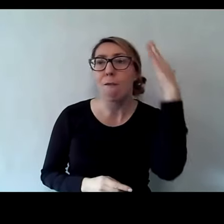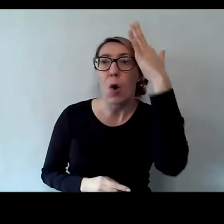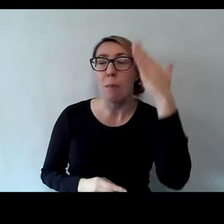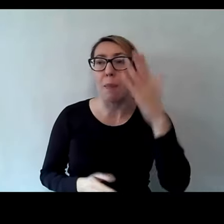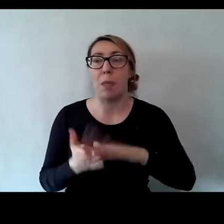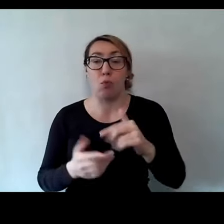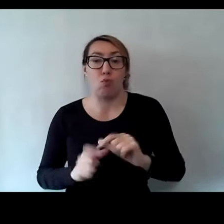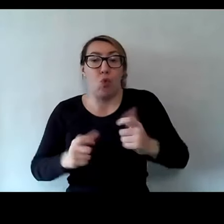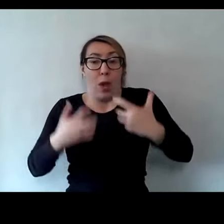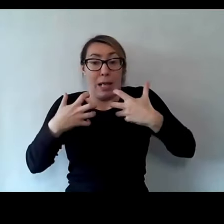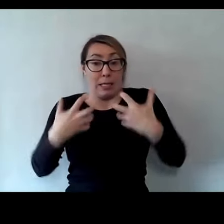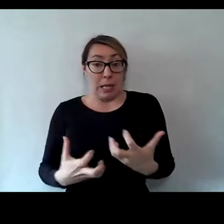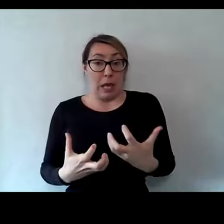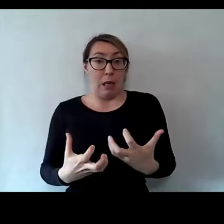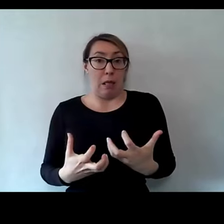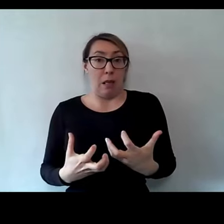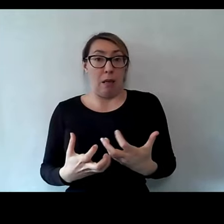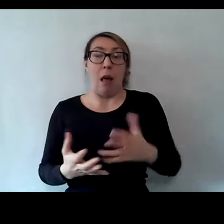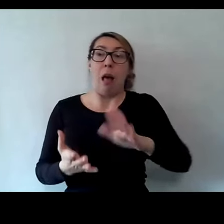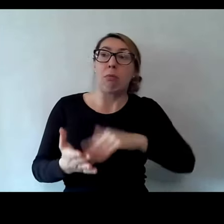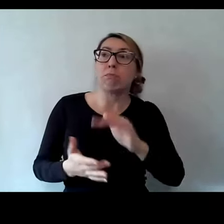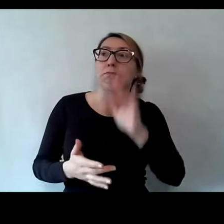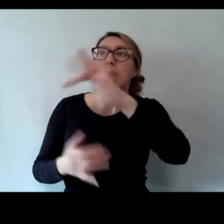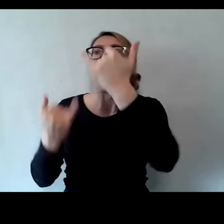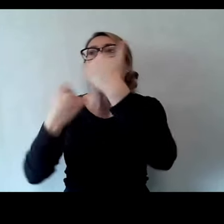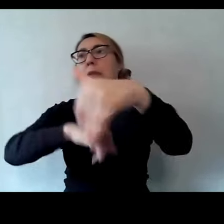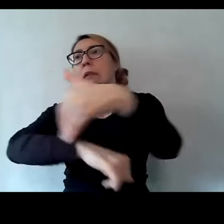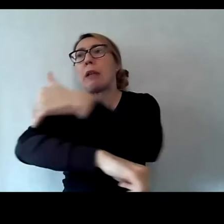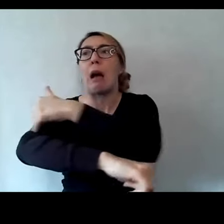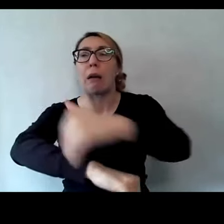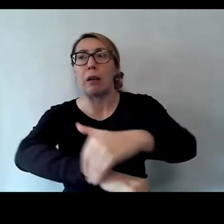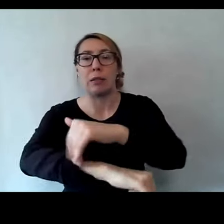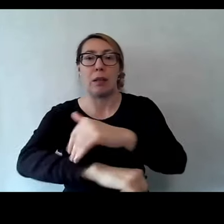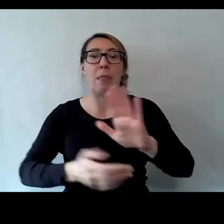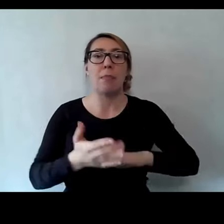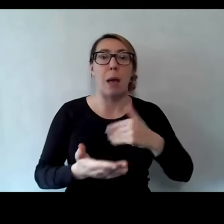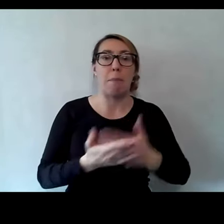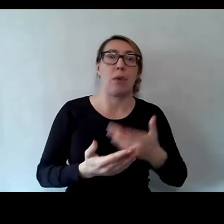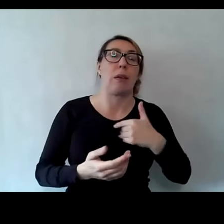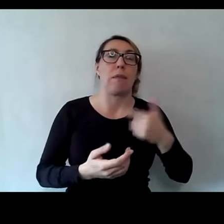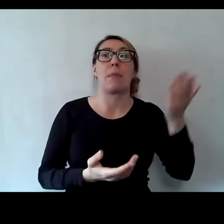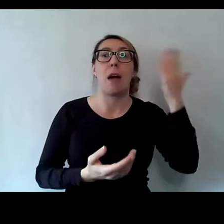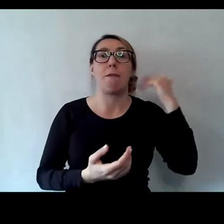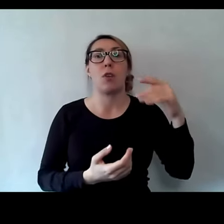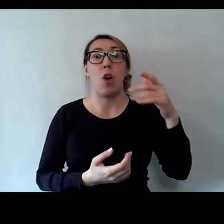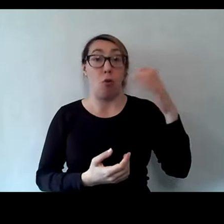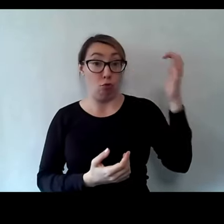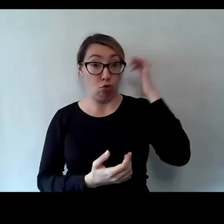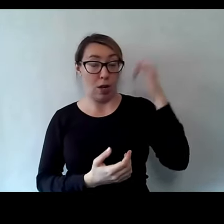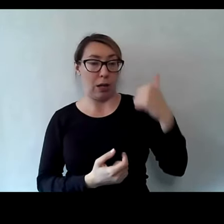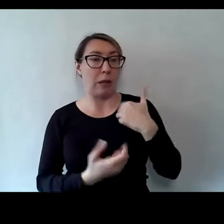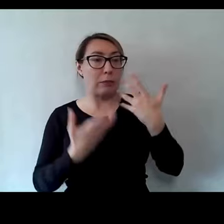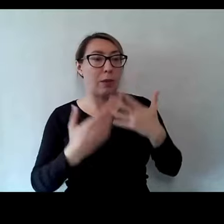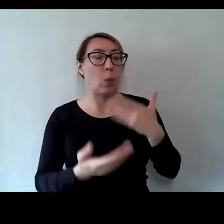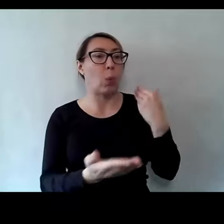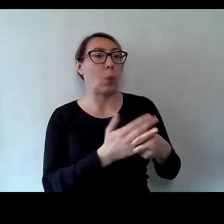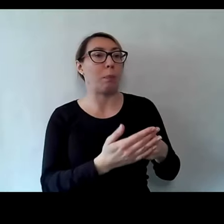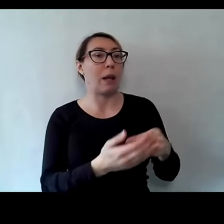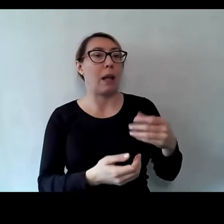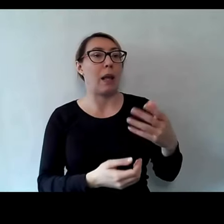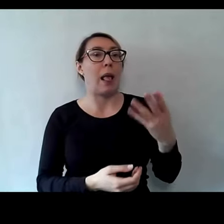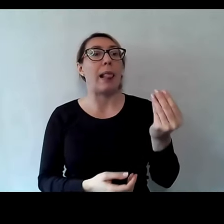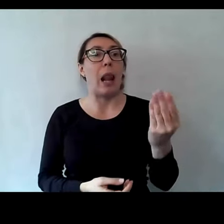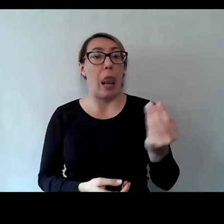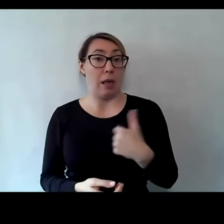chcecie. W innym kraju jesteście. Nie wiem, ja kiedyś potrzebowałem kupić klej w Czechach i wszedłem na